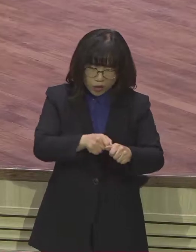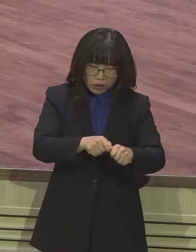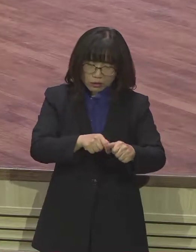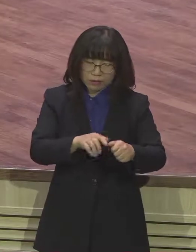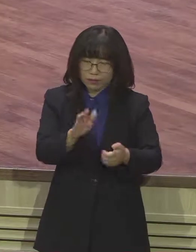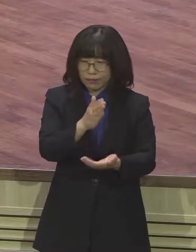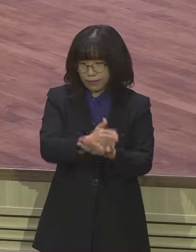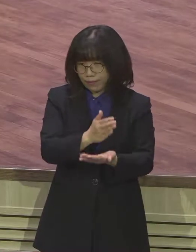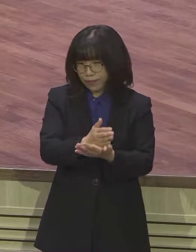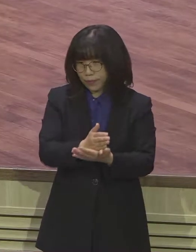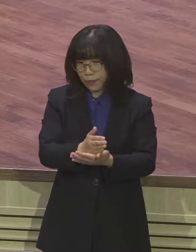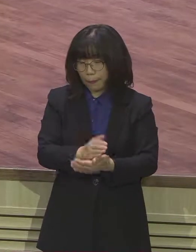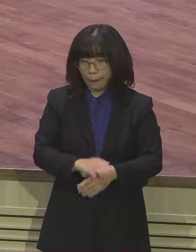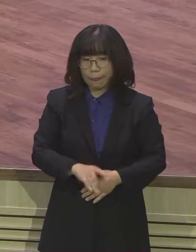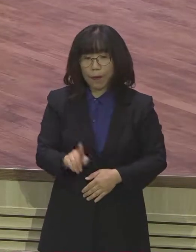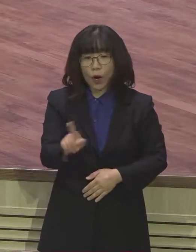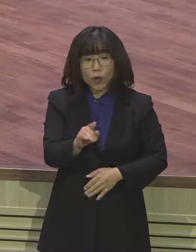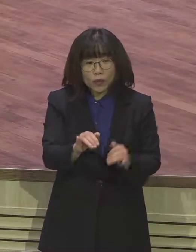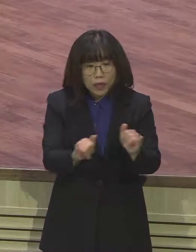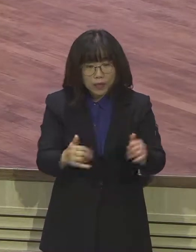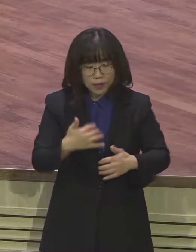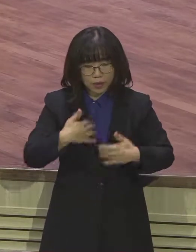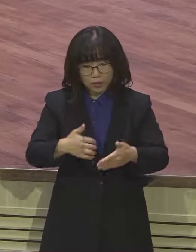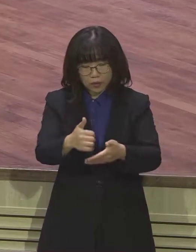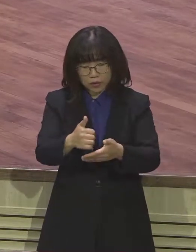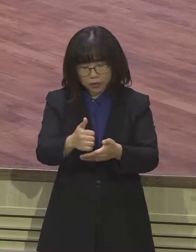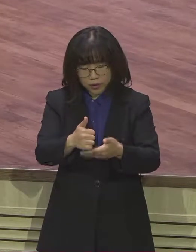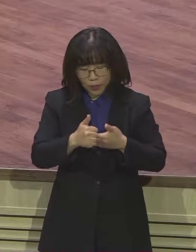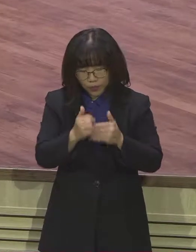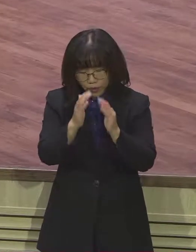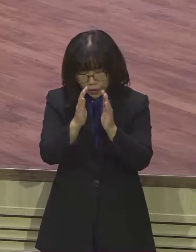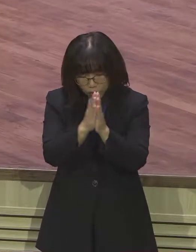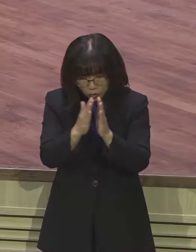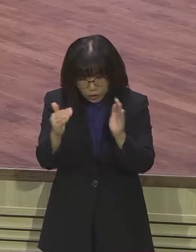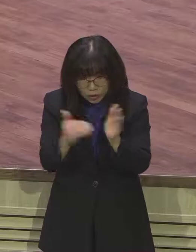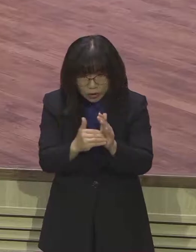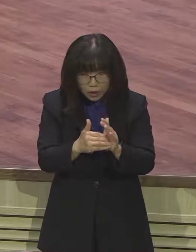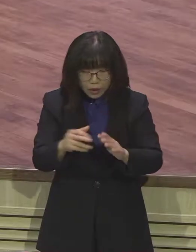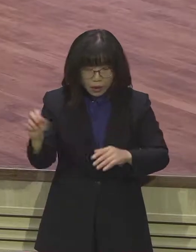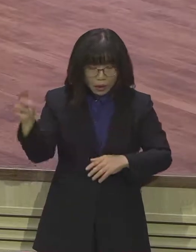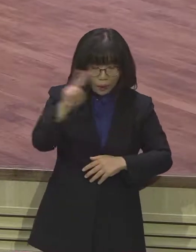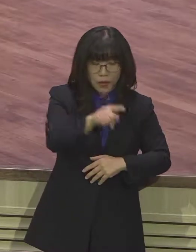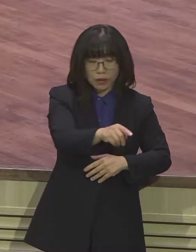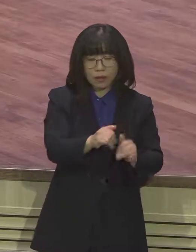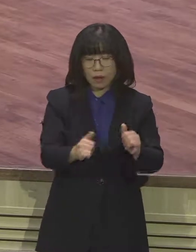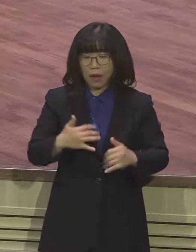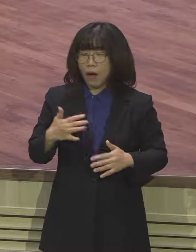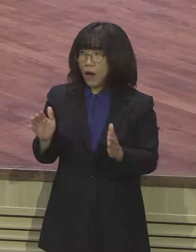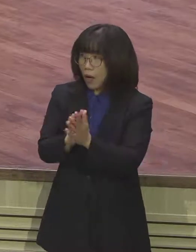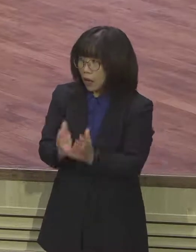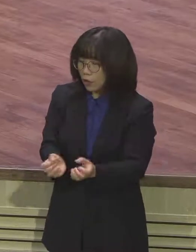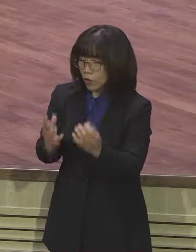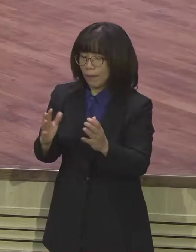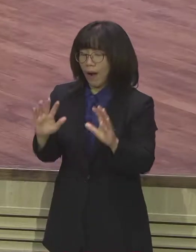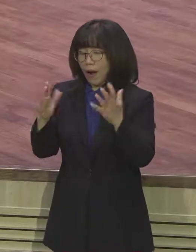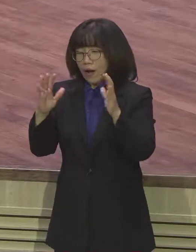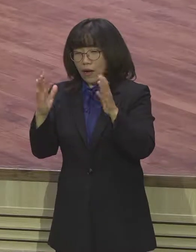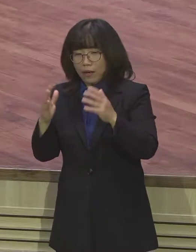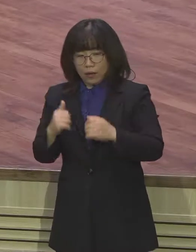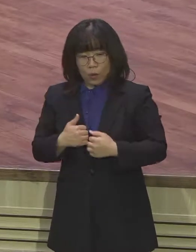영접기도가 딱 끝나는데 이분이 할렐루야 하면서 박수를 막 치시더라고요 굉장히 깜짝 놀랐습니다 그만큼 이제 영접하고